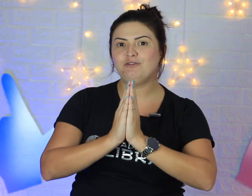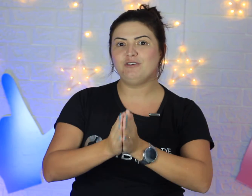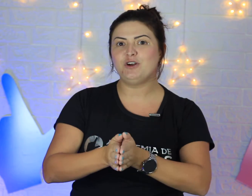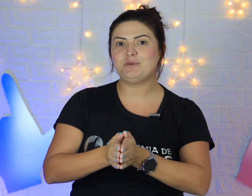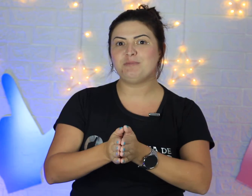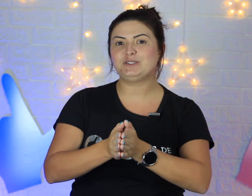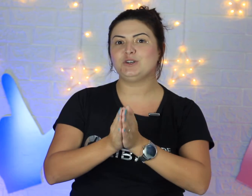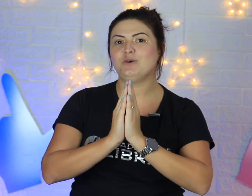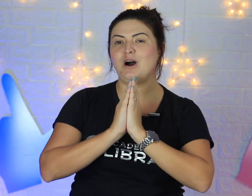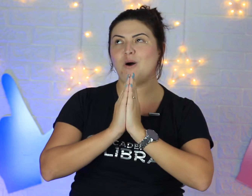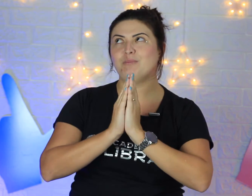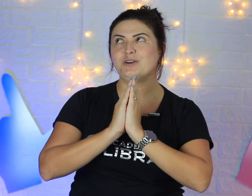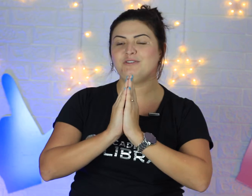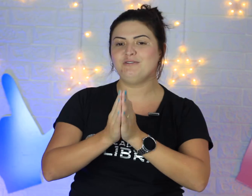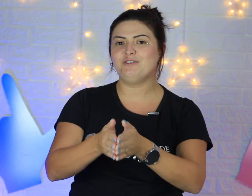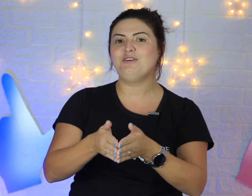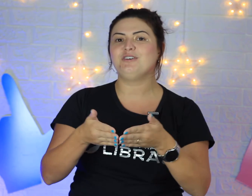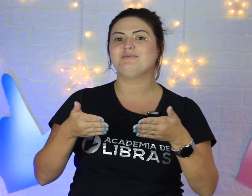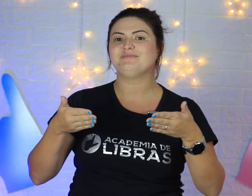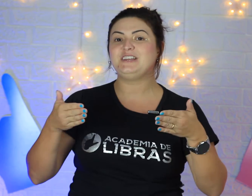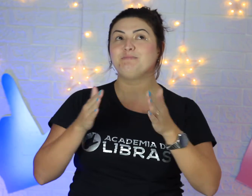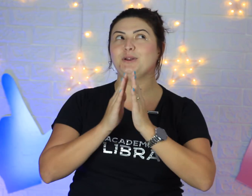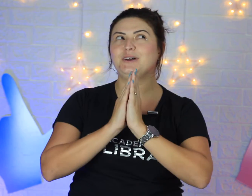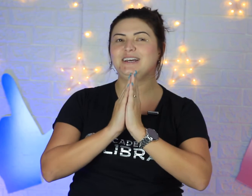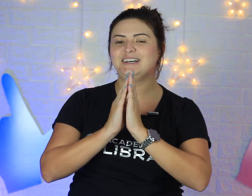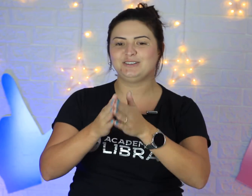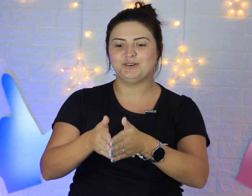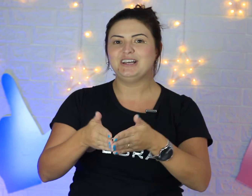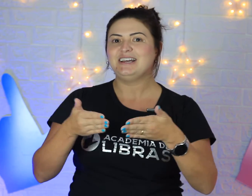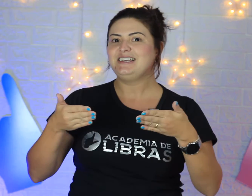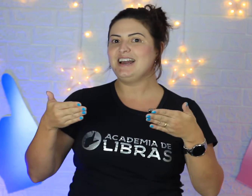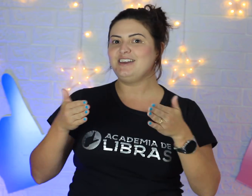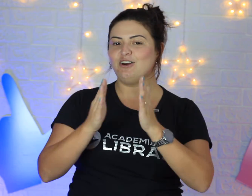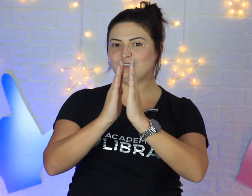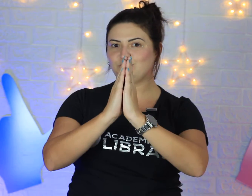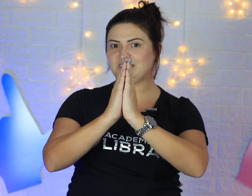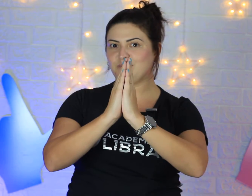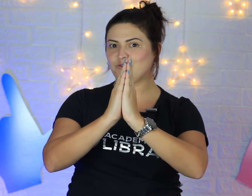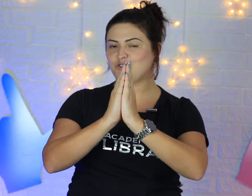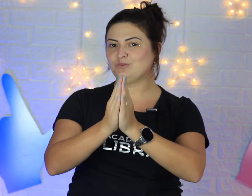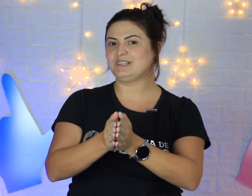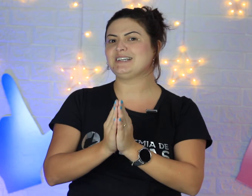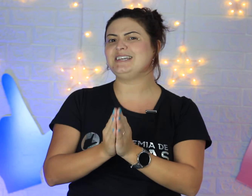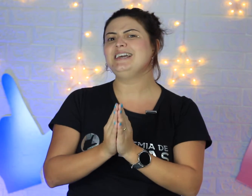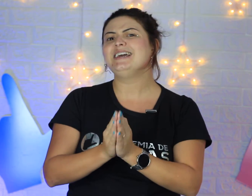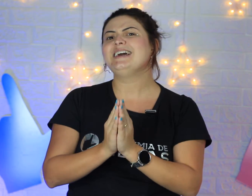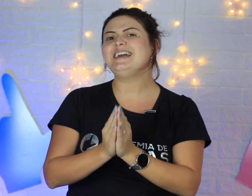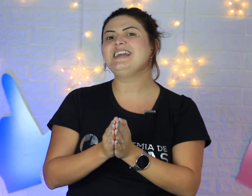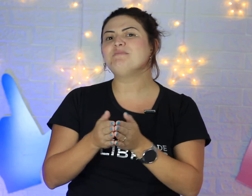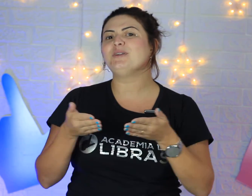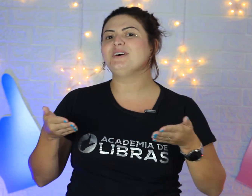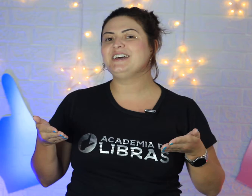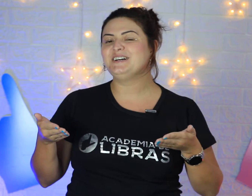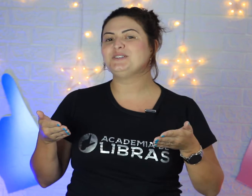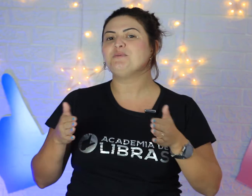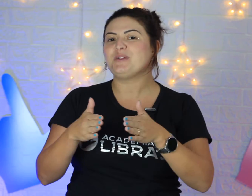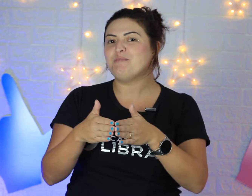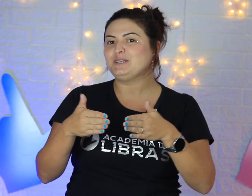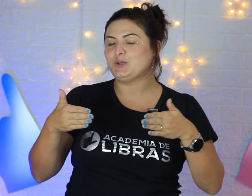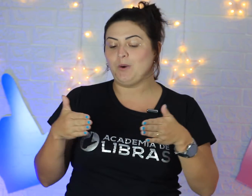favor pra pessoa, ó, por favor, implorando. E aí, ó, as duas mãos juntas aqui implorando pra pessoa,